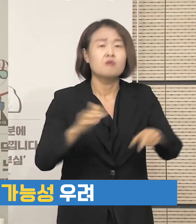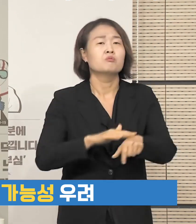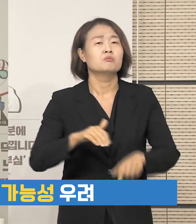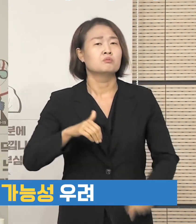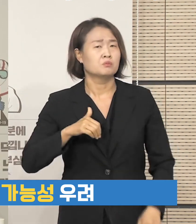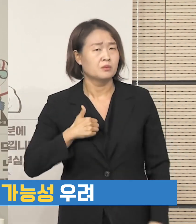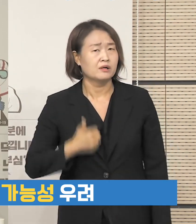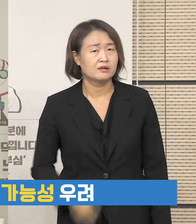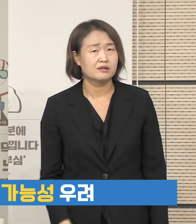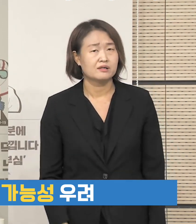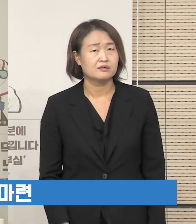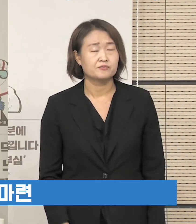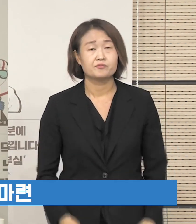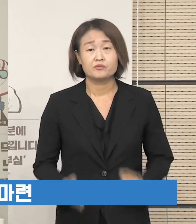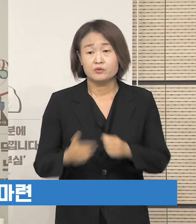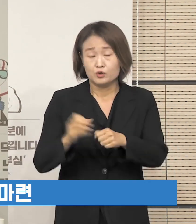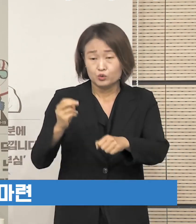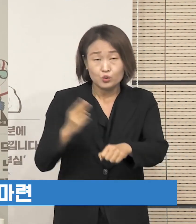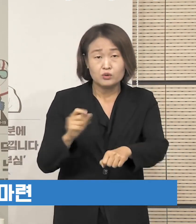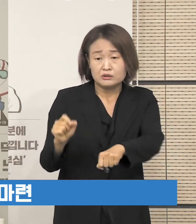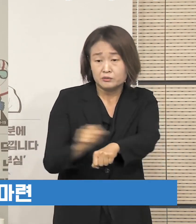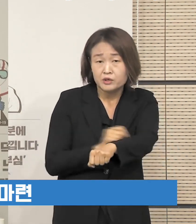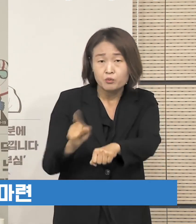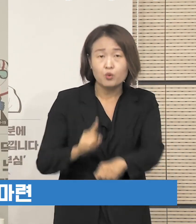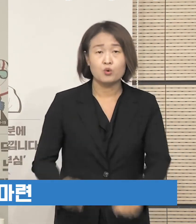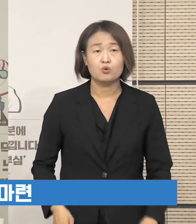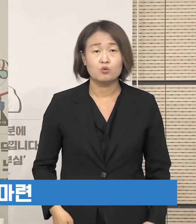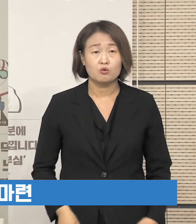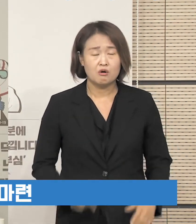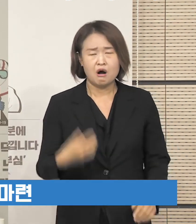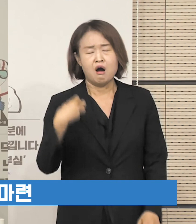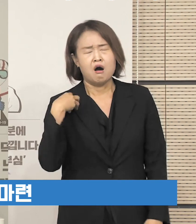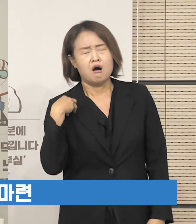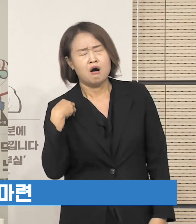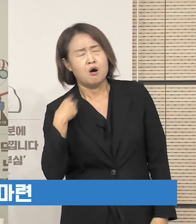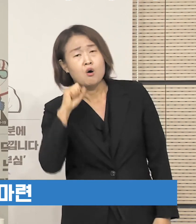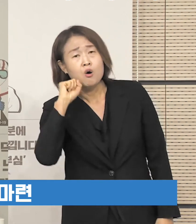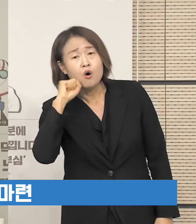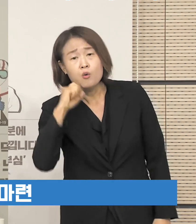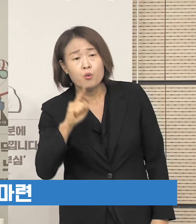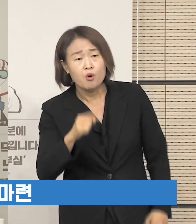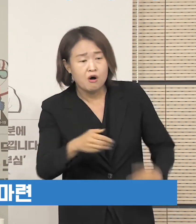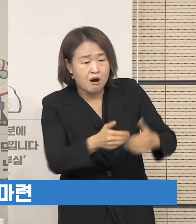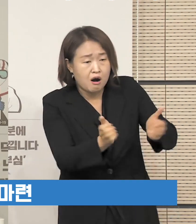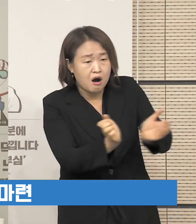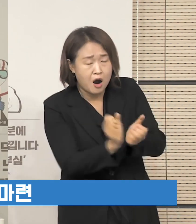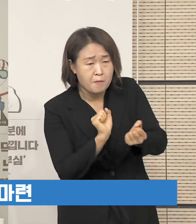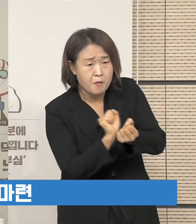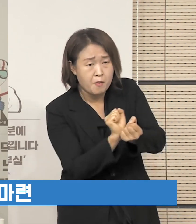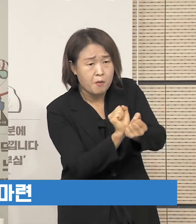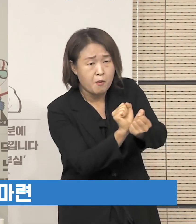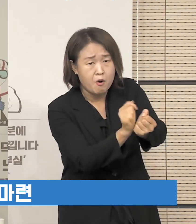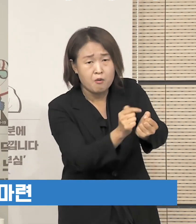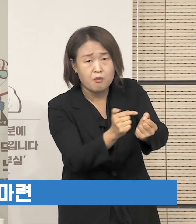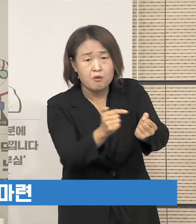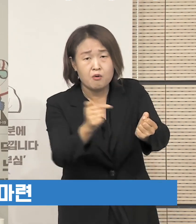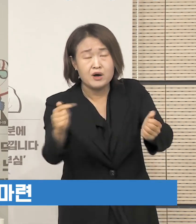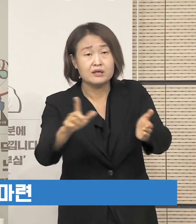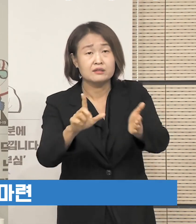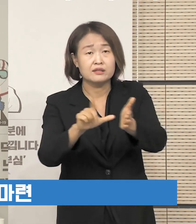가능성이 높습니다. 특히 한 지자체에서 감당하기 어려운 집단 감염이 발생할 경우에는